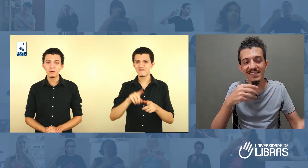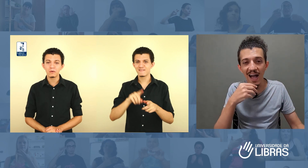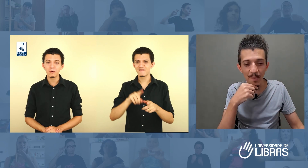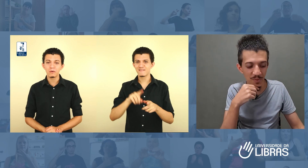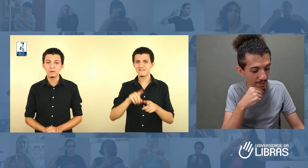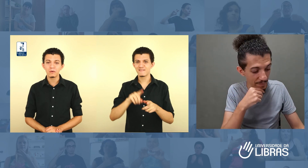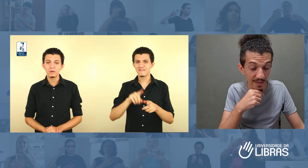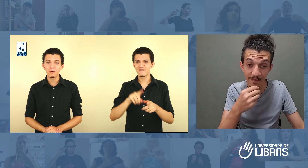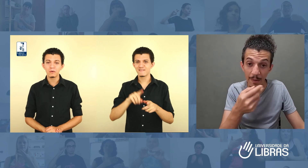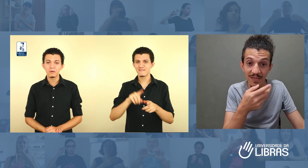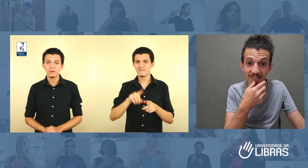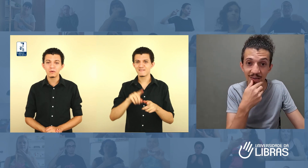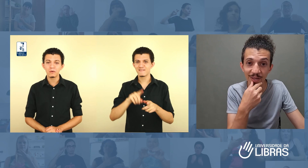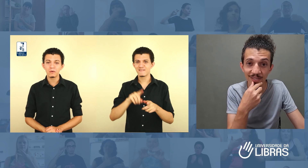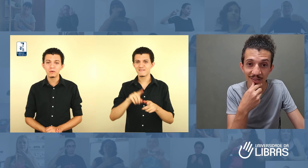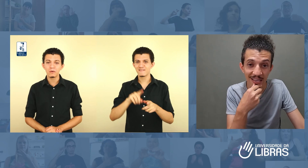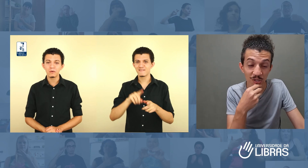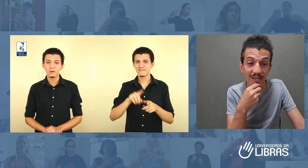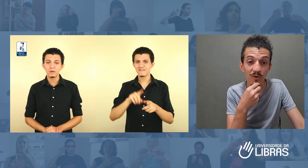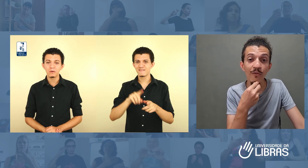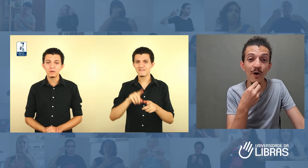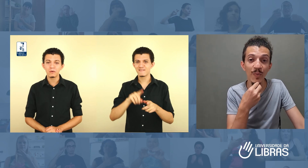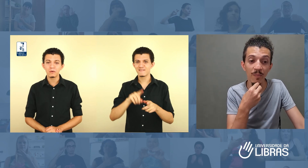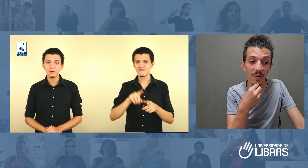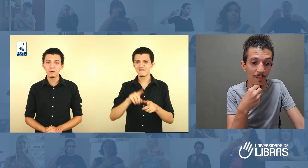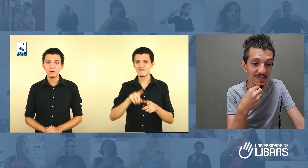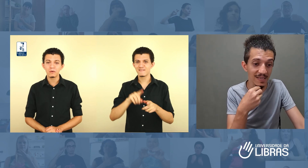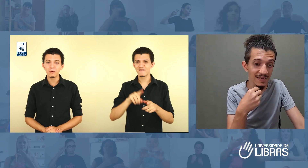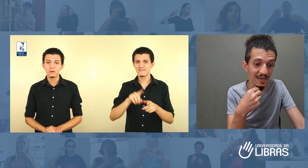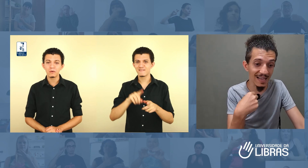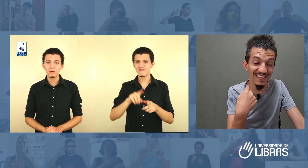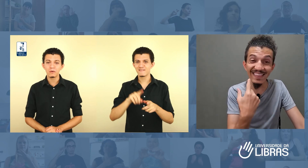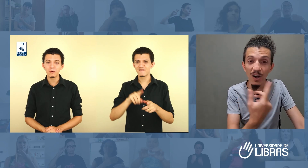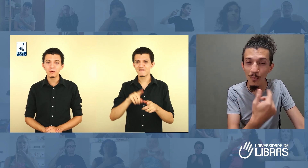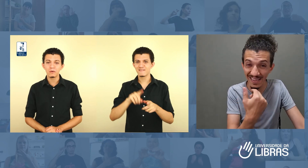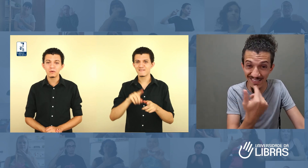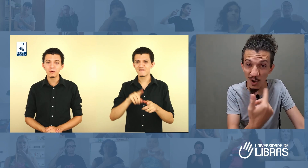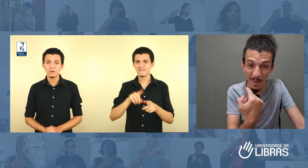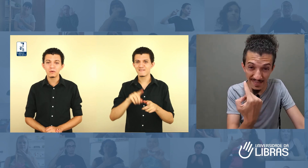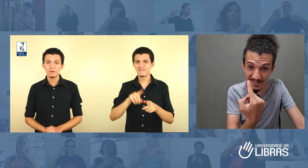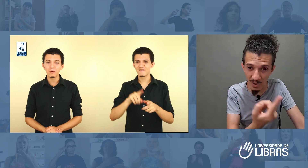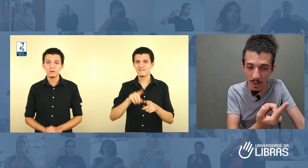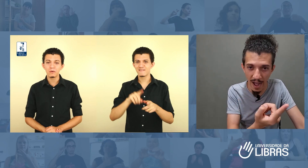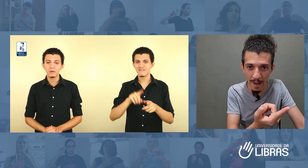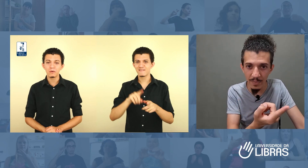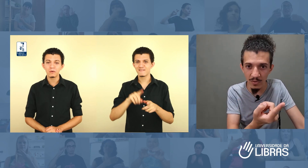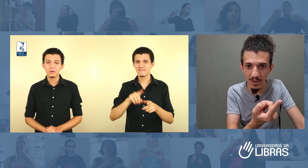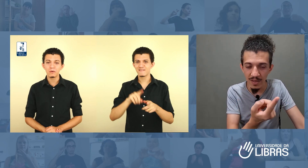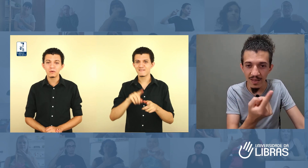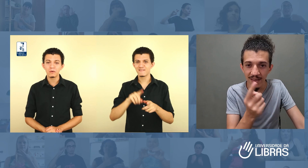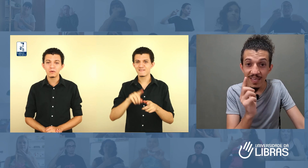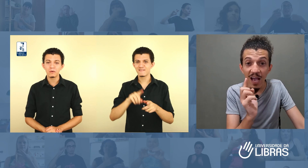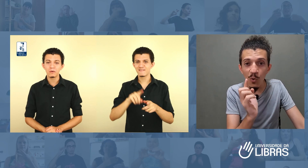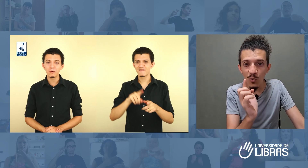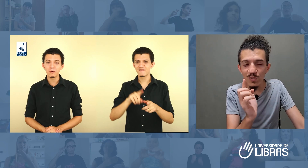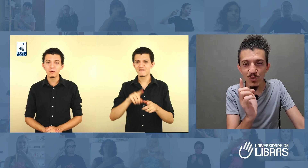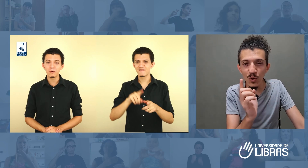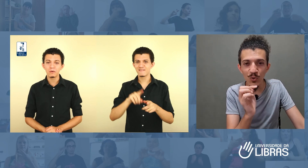rápido também. Eu fiquei praticando isso. Só que qual que foi o problema? Eu passei a sinalizar tão, mas tão, mas tão rápido, que alguns surdos,